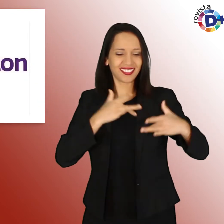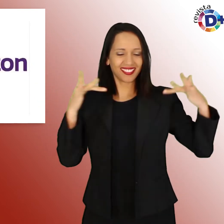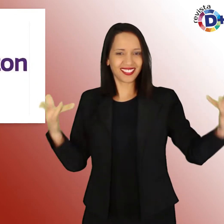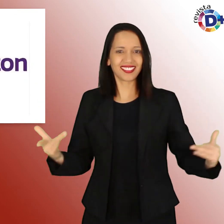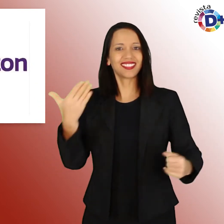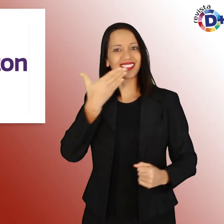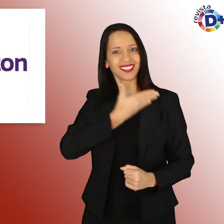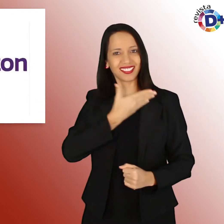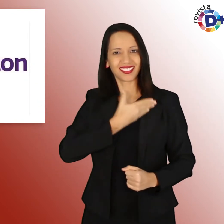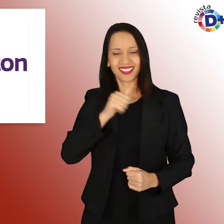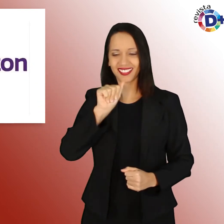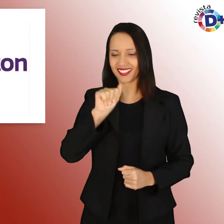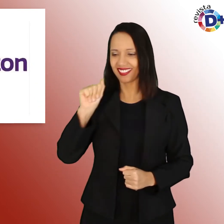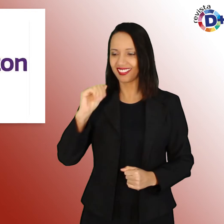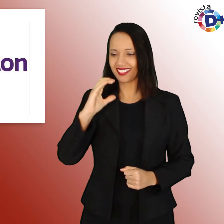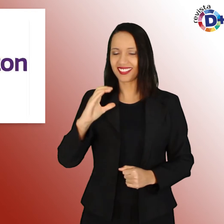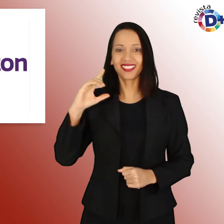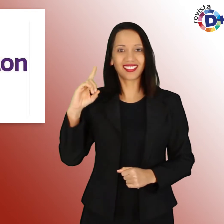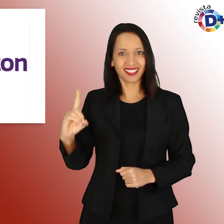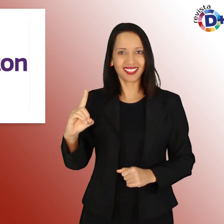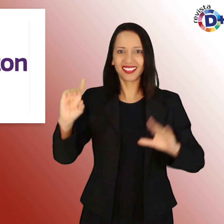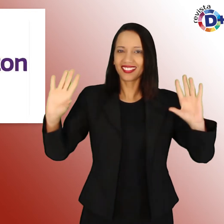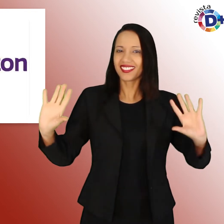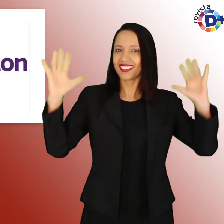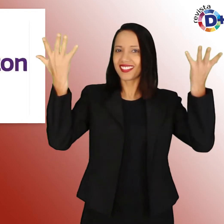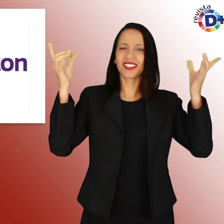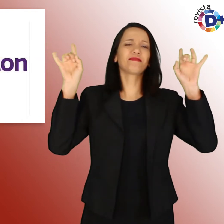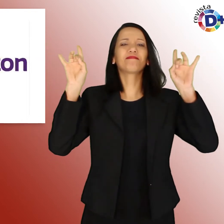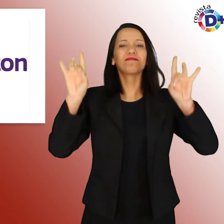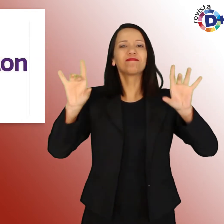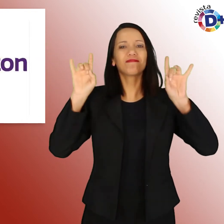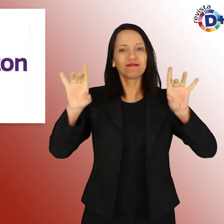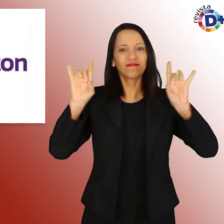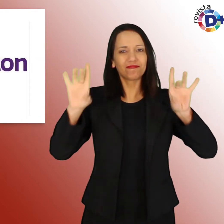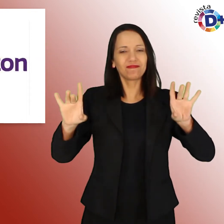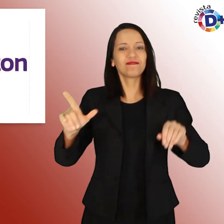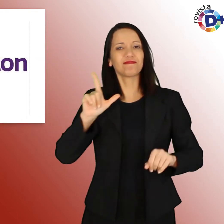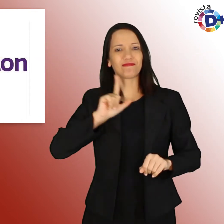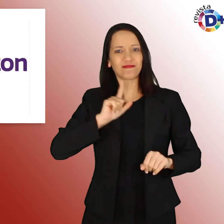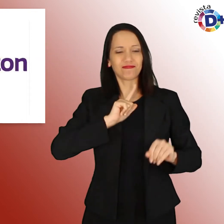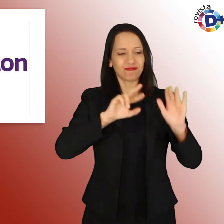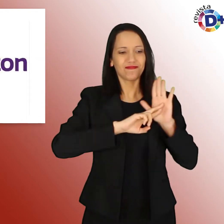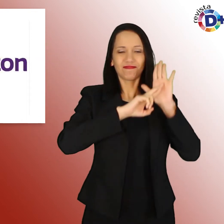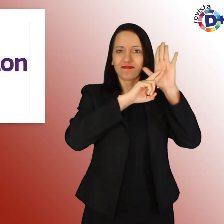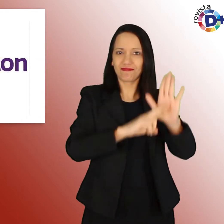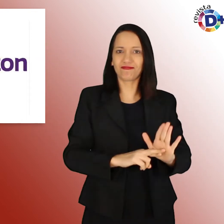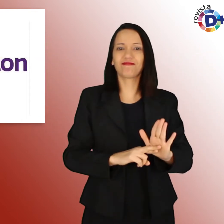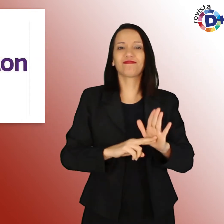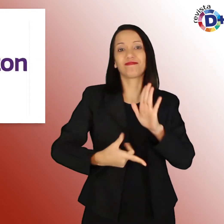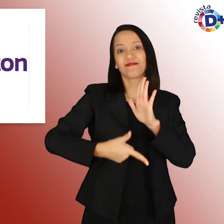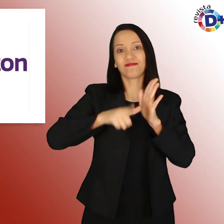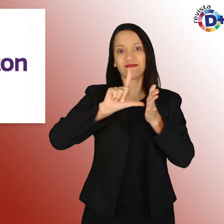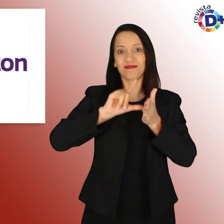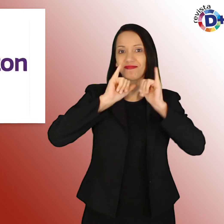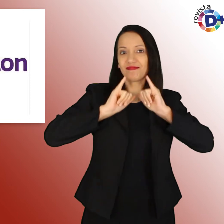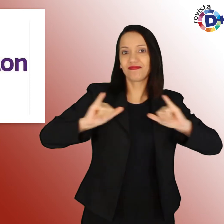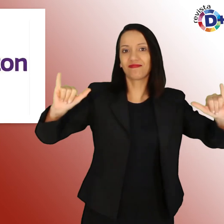AACD é um evento especial, pois representa o pré-lançamento do Teleton 2019